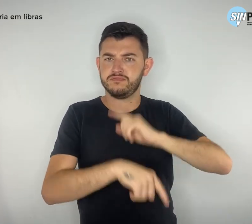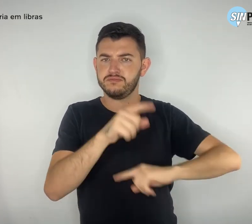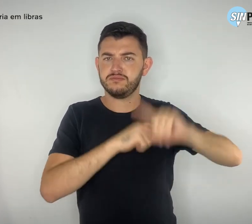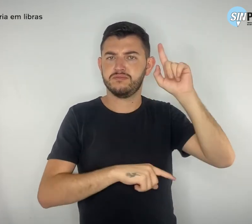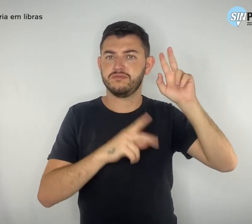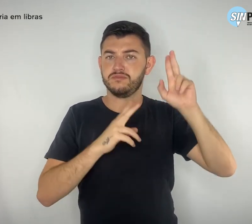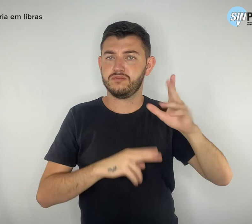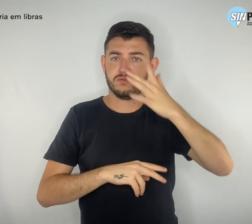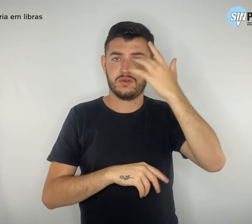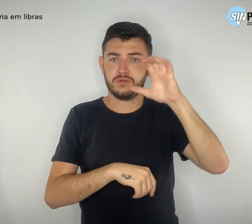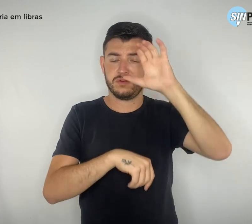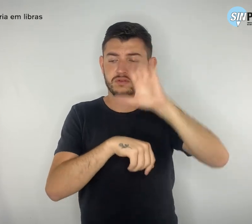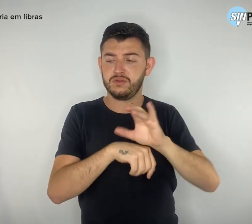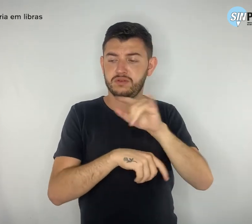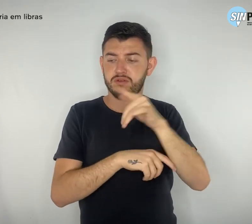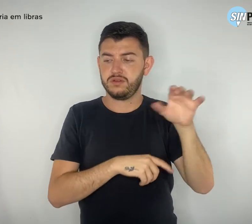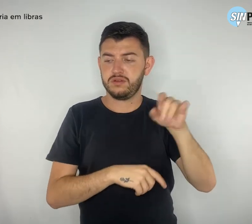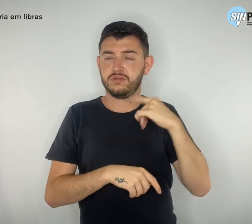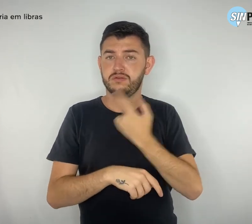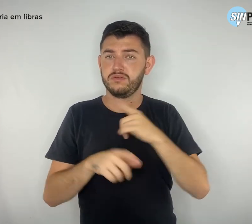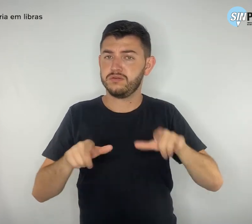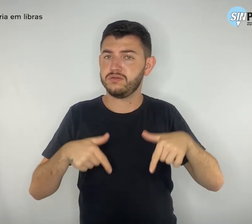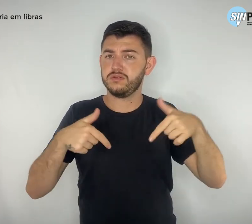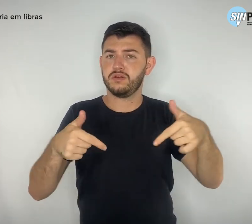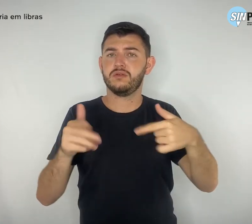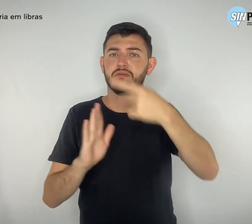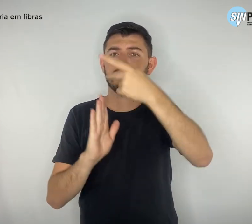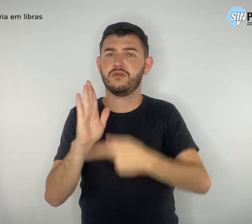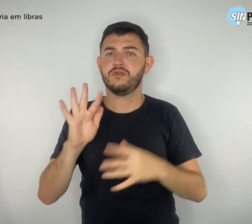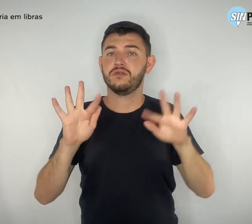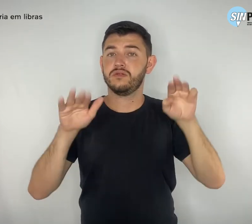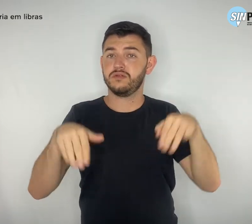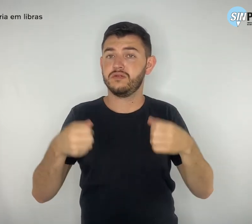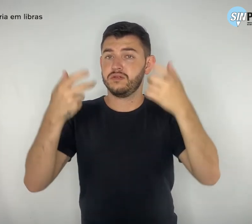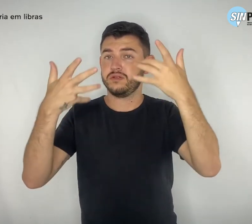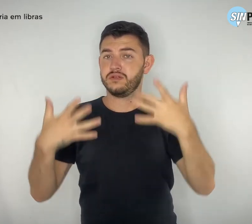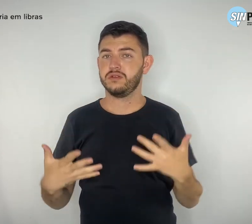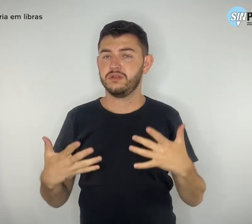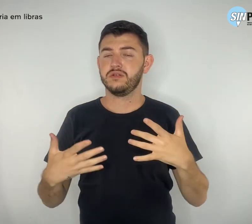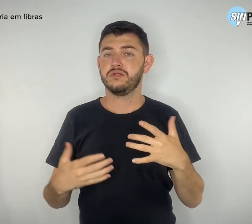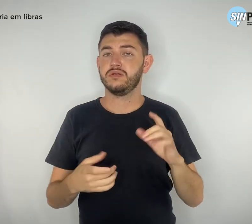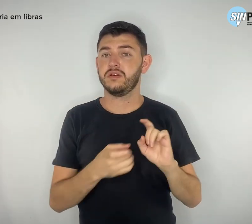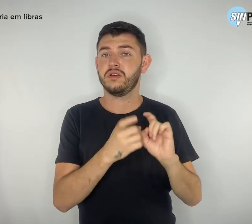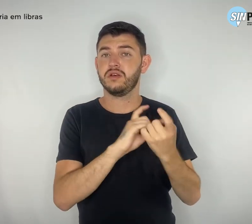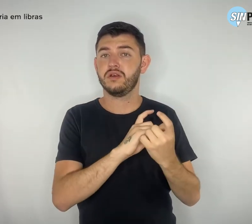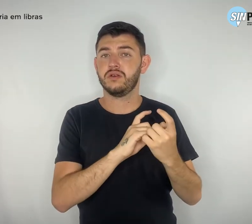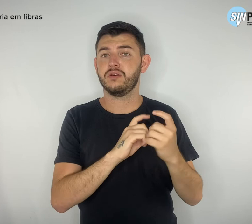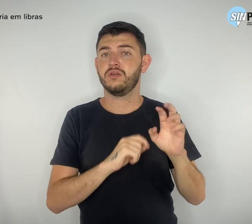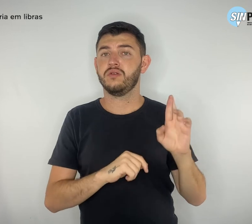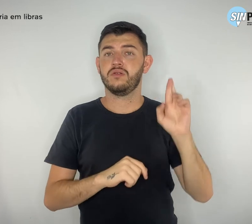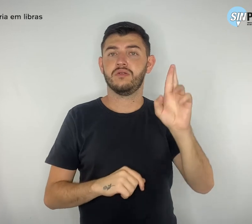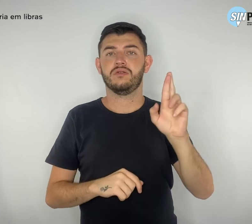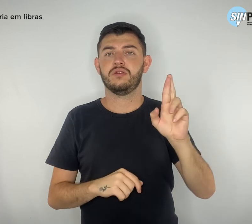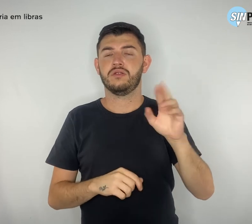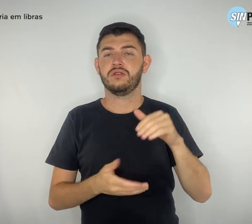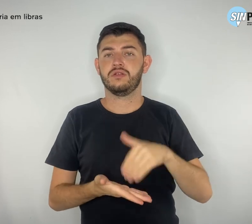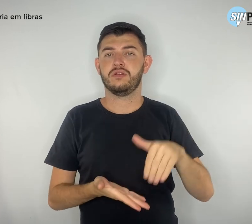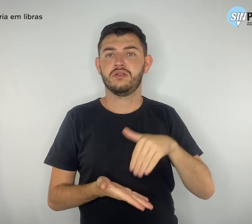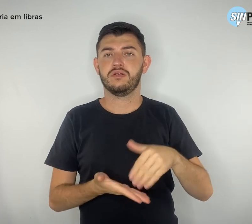Lutamos pelo fim deste projeto, declara a coordenadora da Secretaria de Imprensa do Simpro,